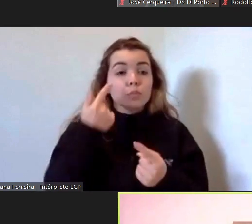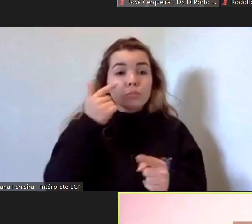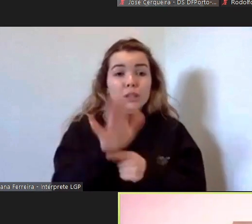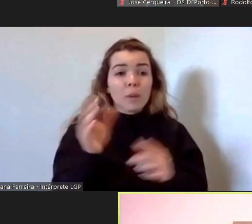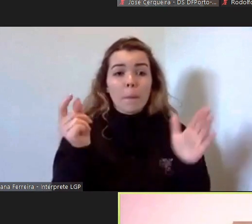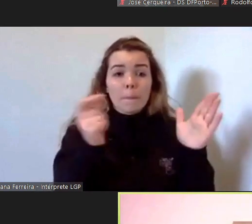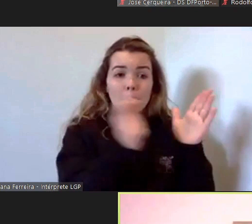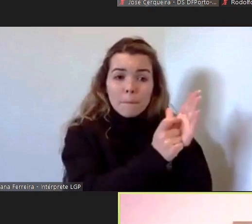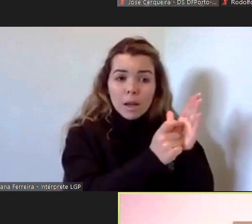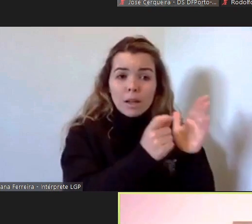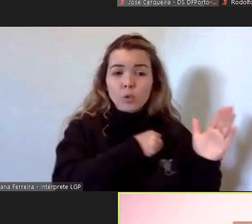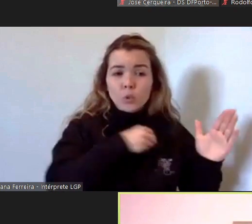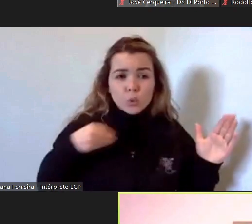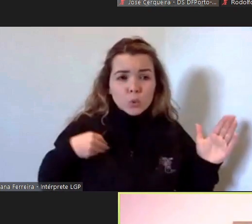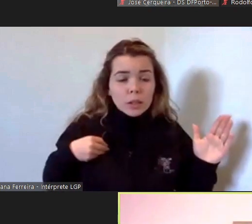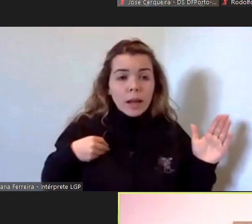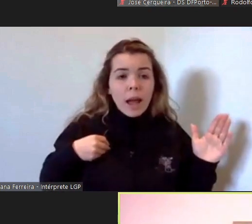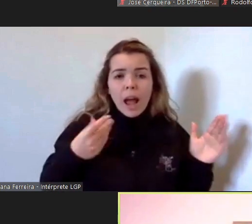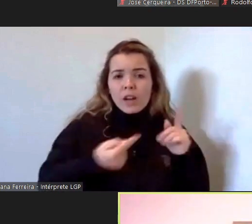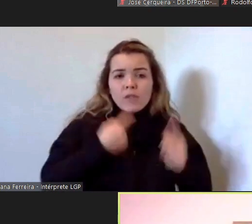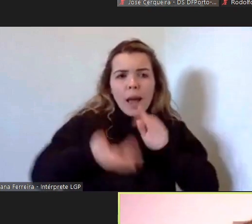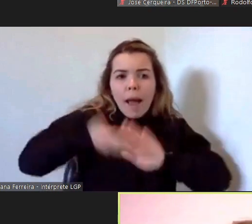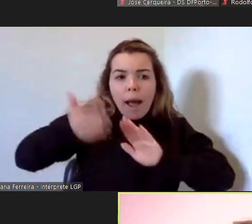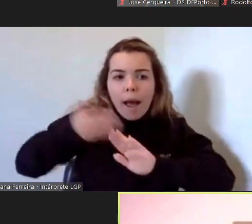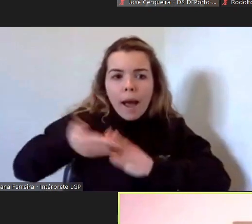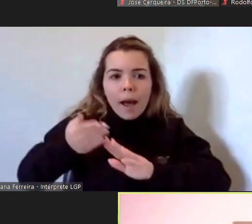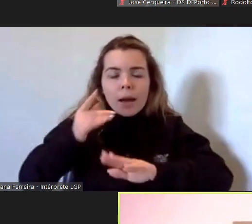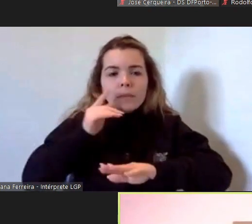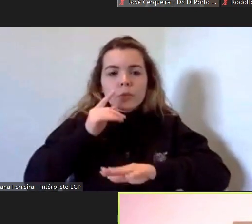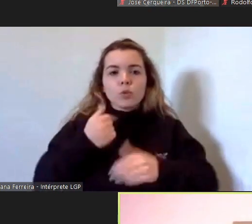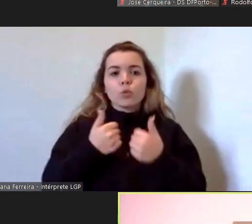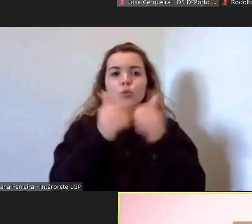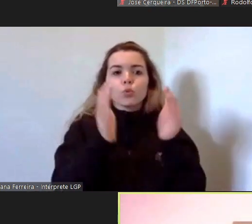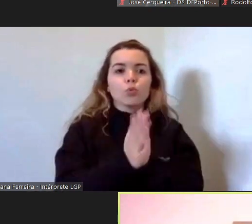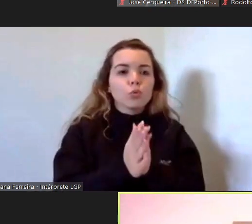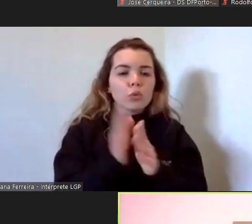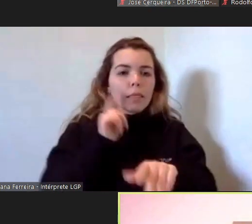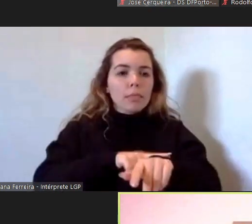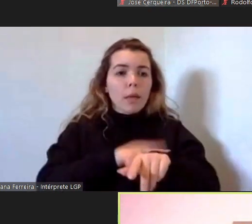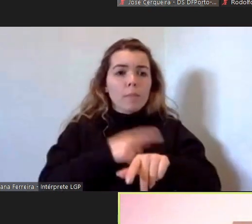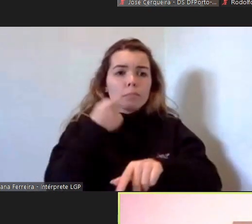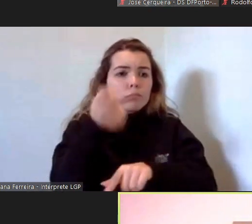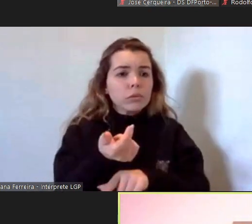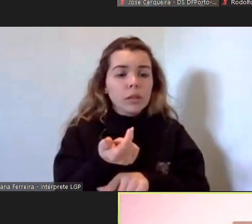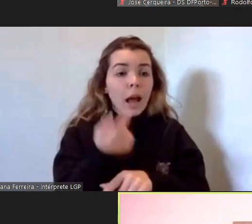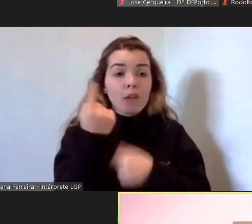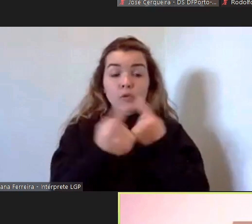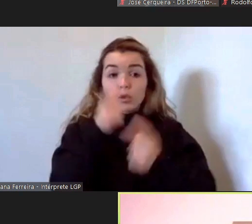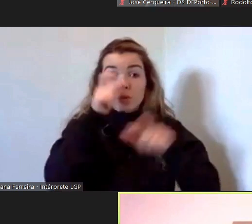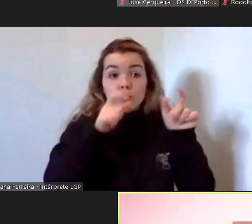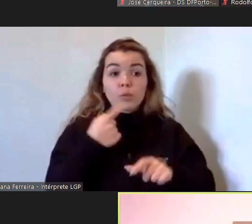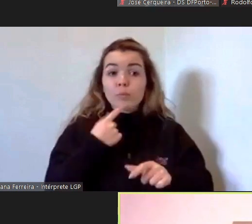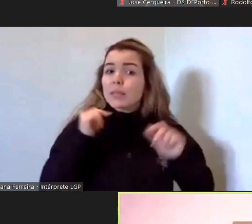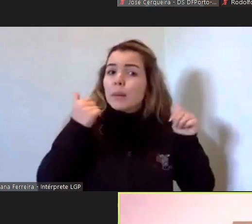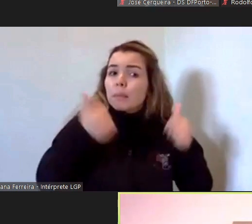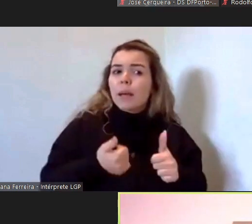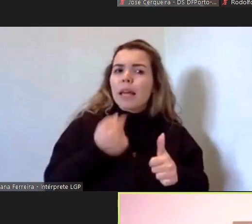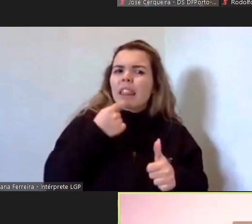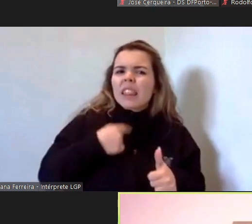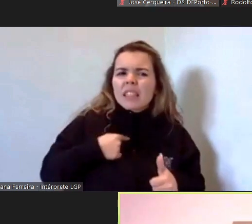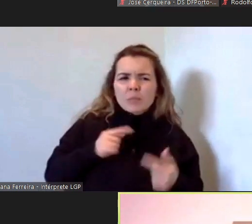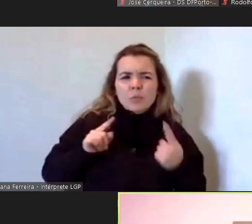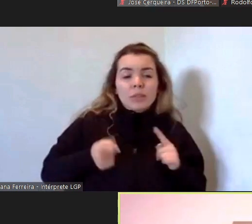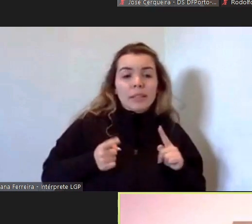às vezes é tudo tão rápido o atendimento tem que ser tão rápido que as pessoas às vezes não percebem as coisas que lhes estão a dizer